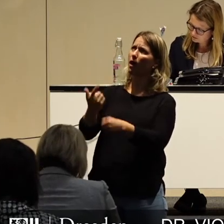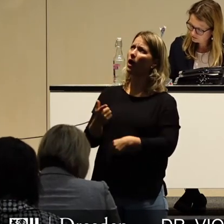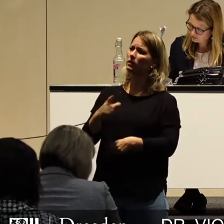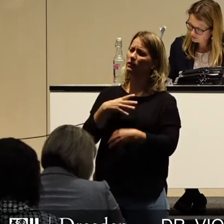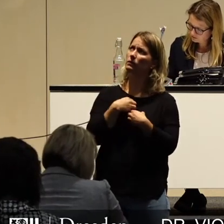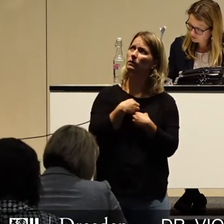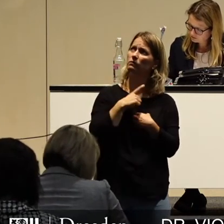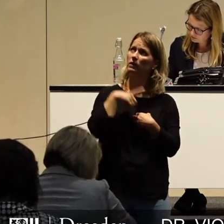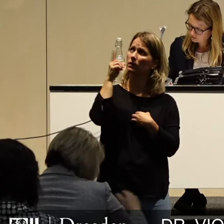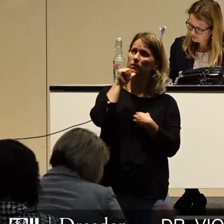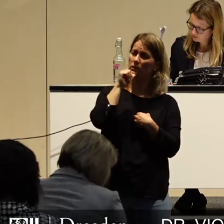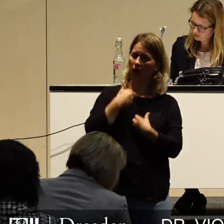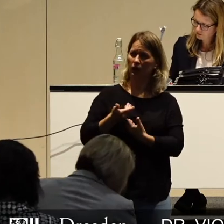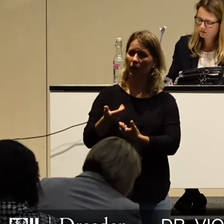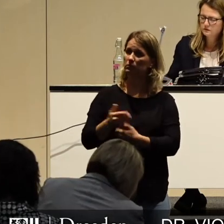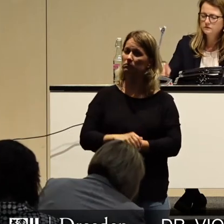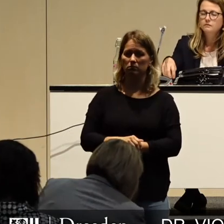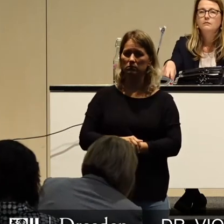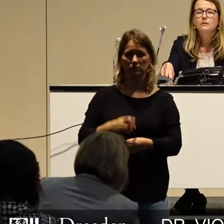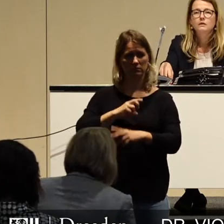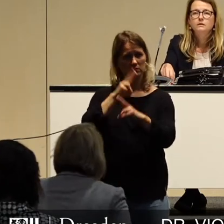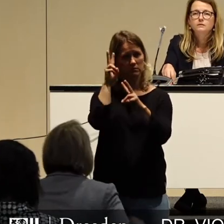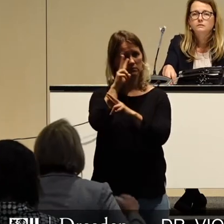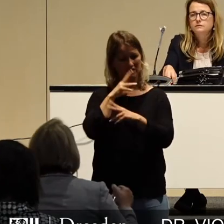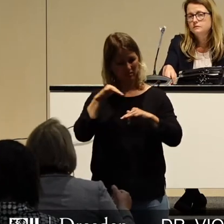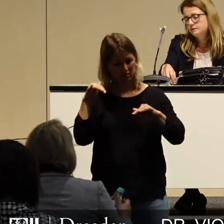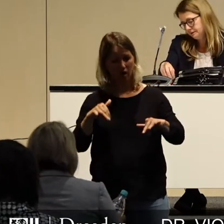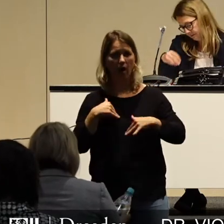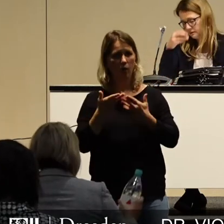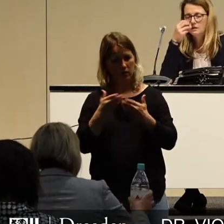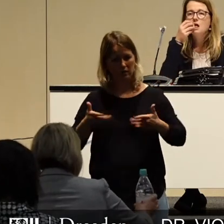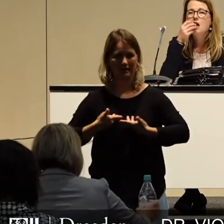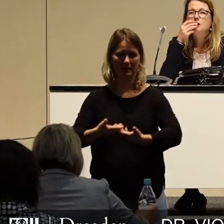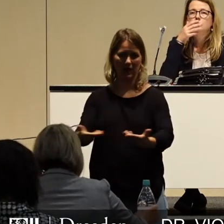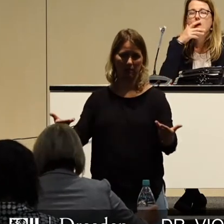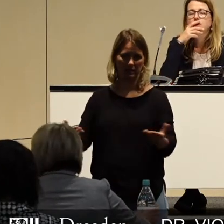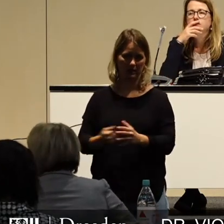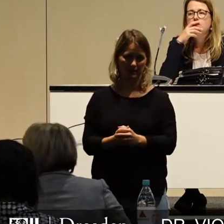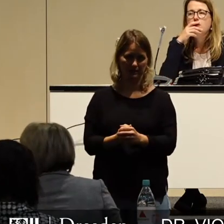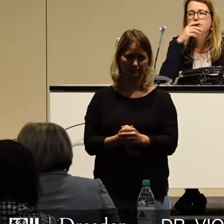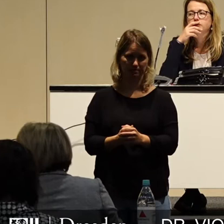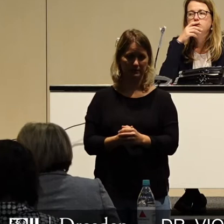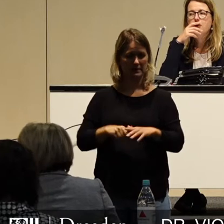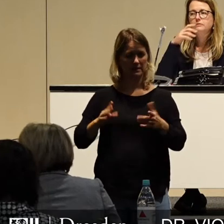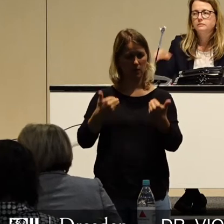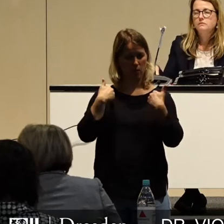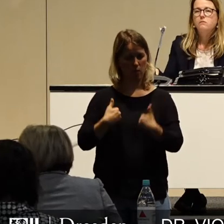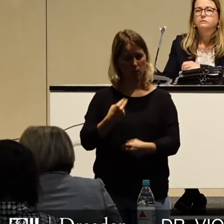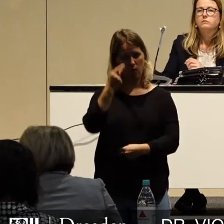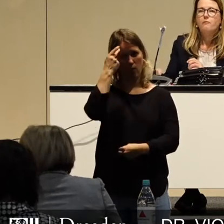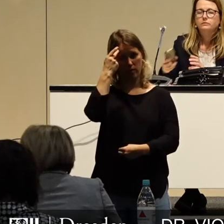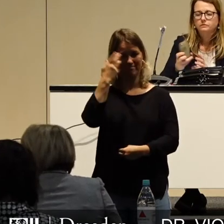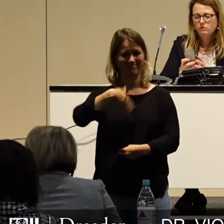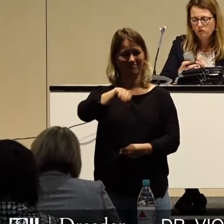verbissen fest. Nein, sie hilft mit dem, was sie hat. Diesen Blick, diese Haltung wünsche ich besonders uns